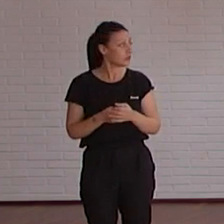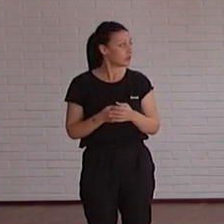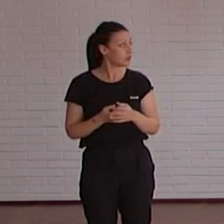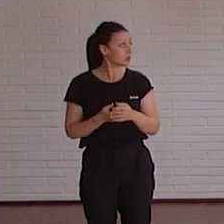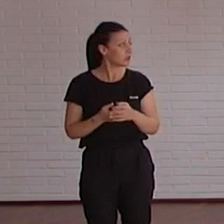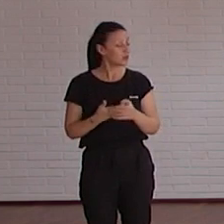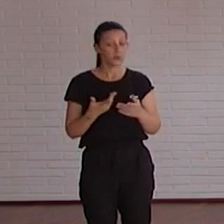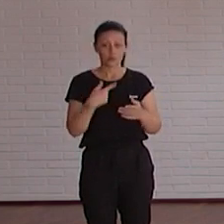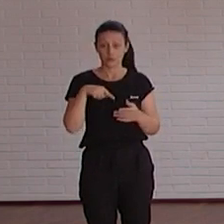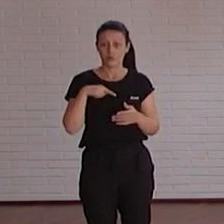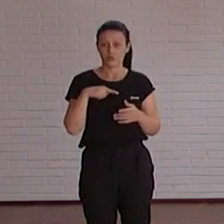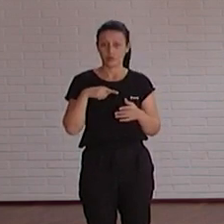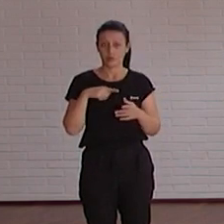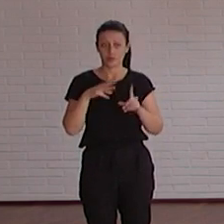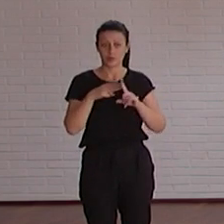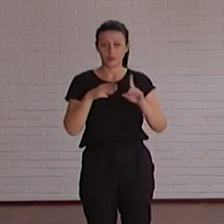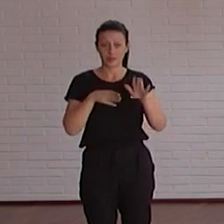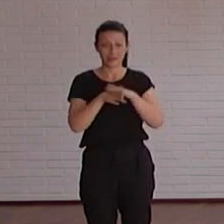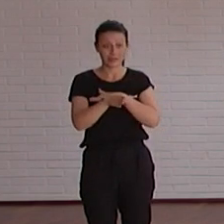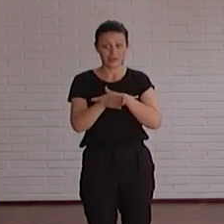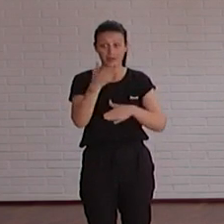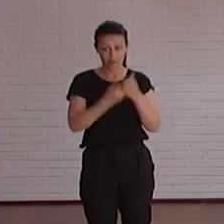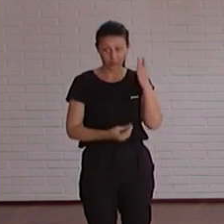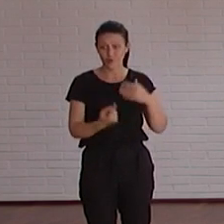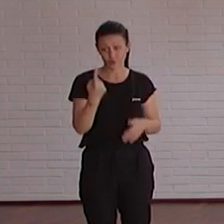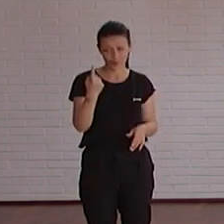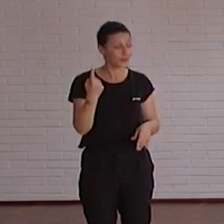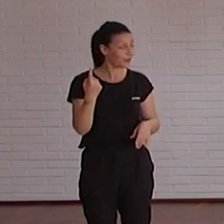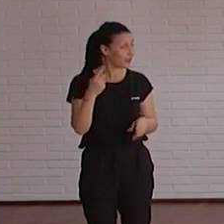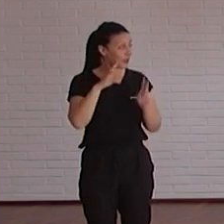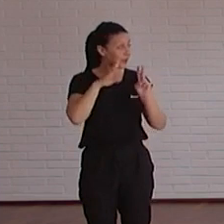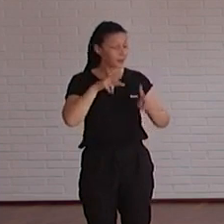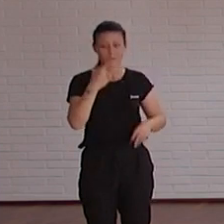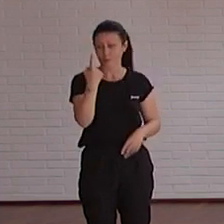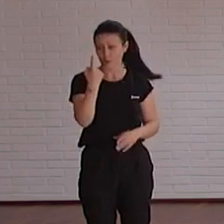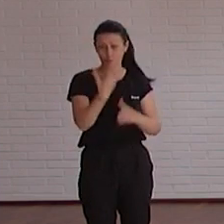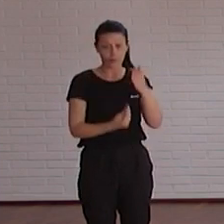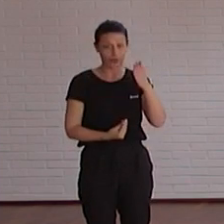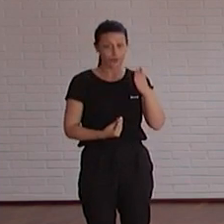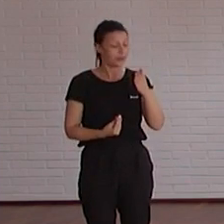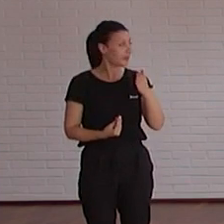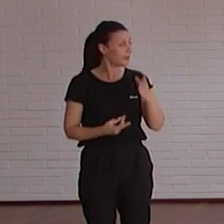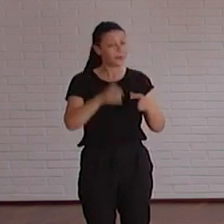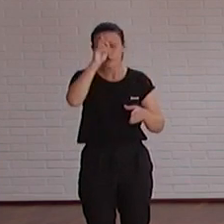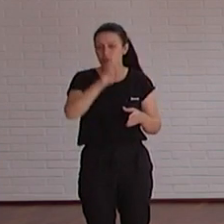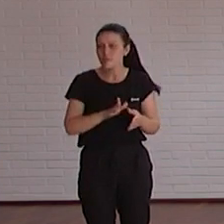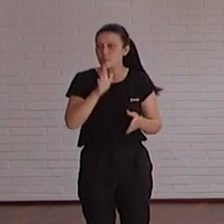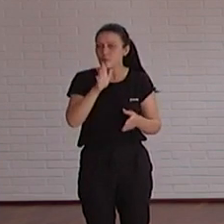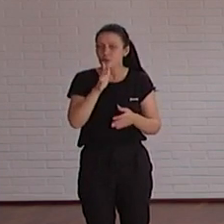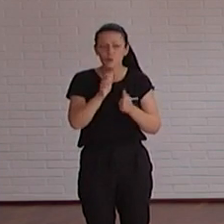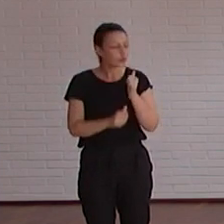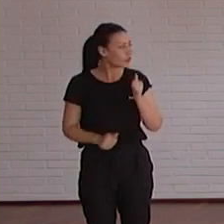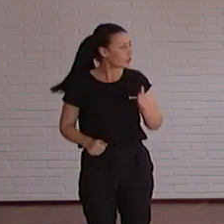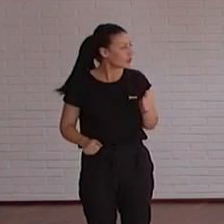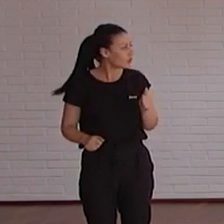página accesible tenemos un error recomiendo que tenemos o sea reconozco que tenemos un error pero no sabemos por qué es porque debe de ser